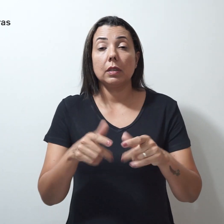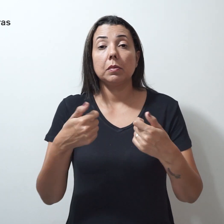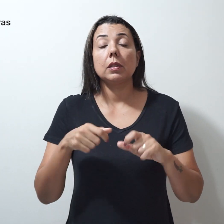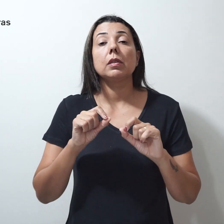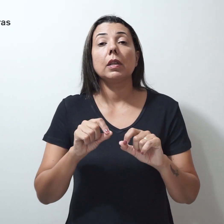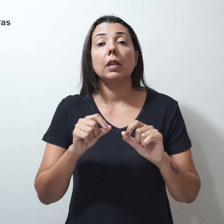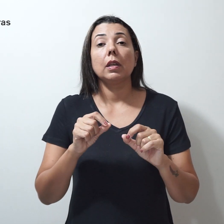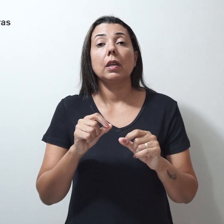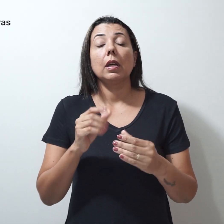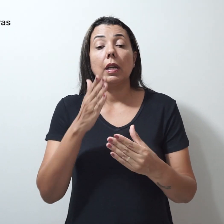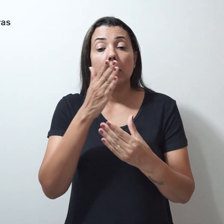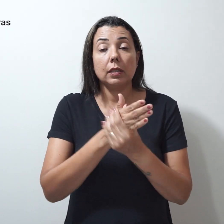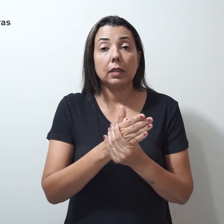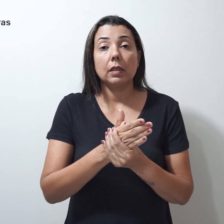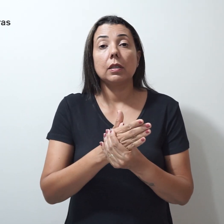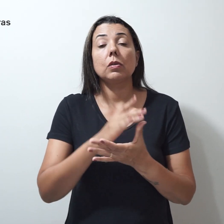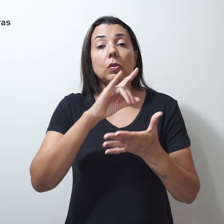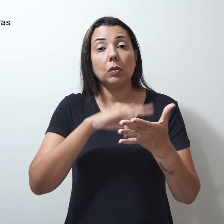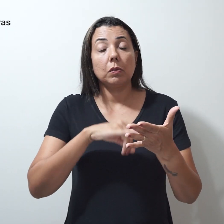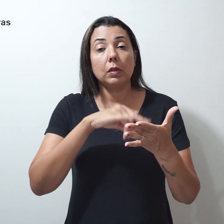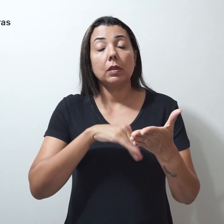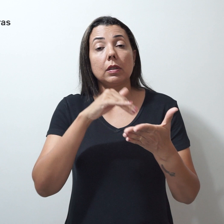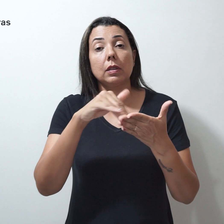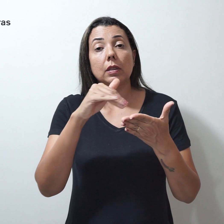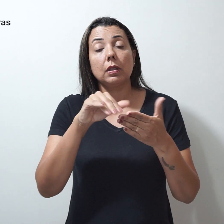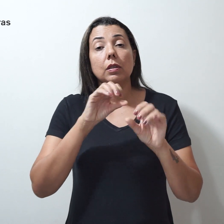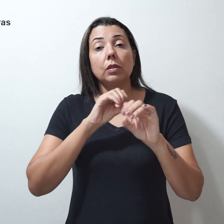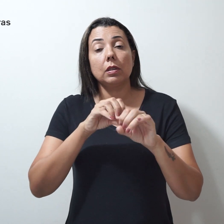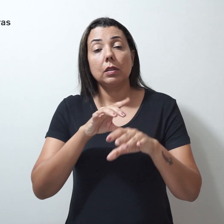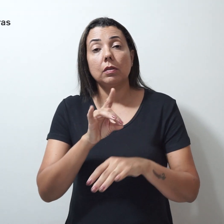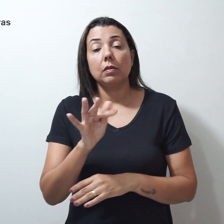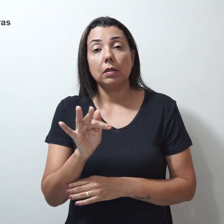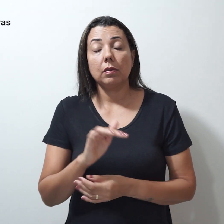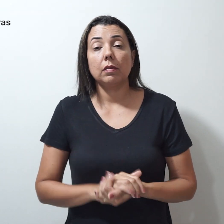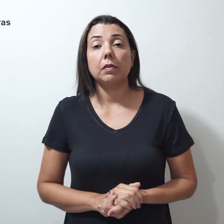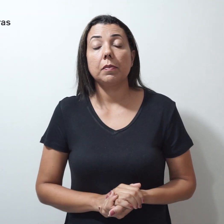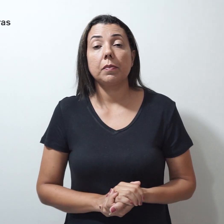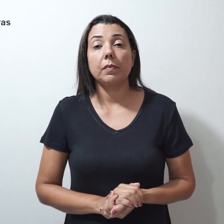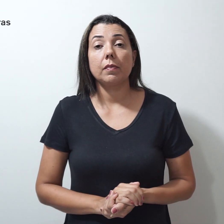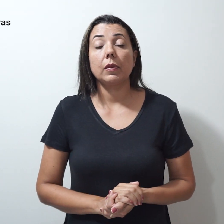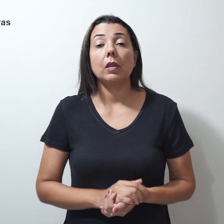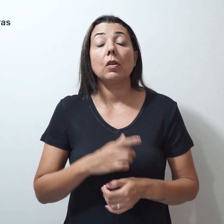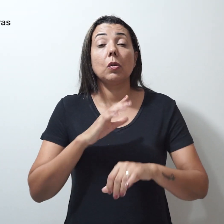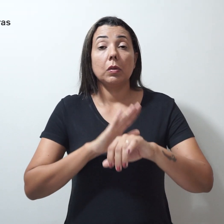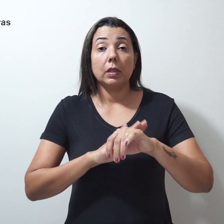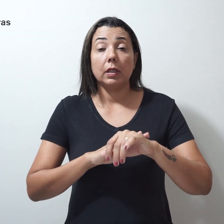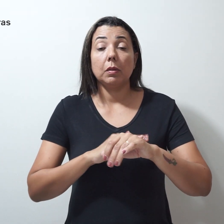anexar as declarações da Secretaria de Educação do Distrito Federal sobre o tempo de contratação